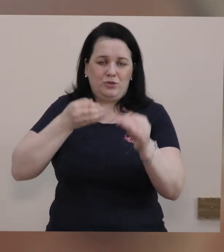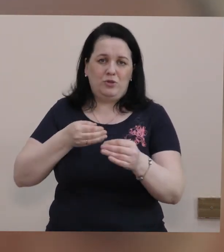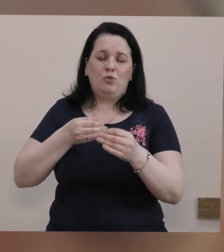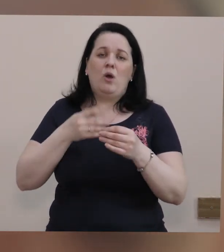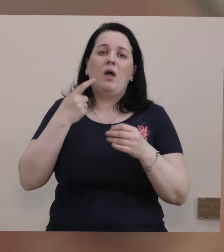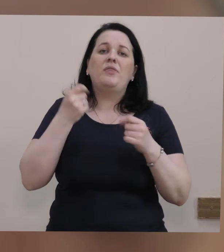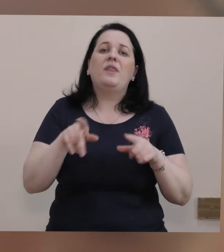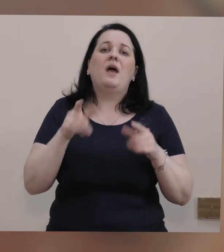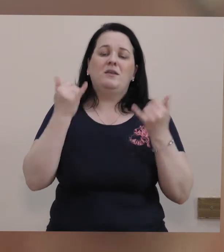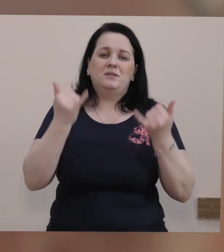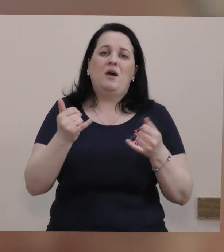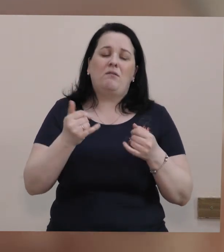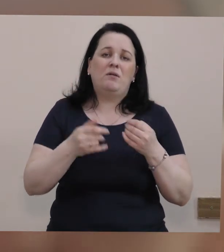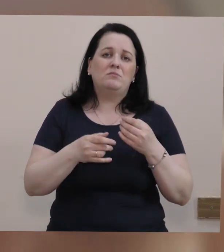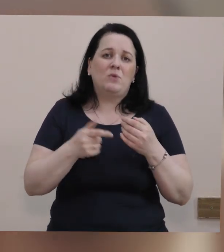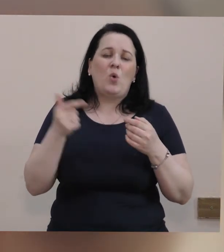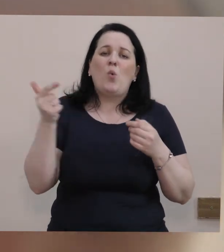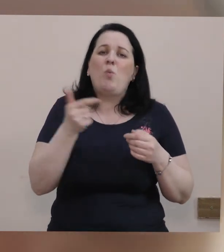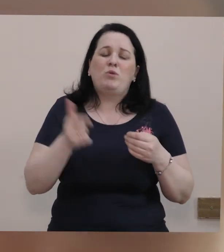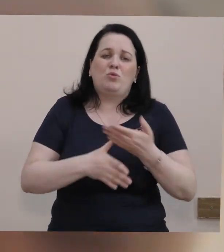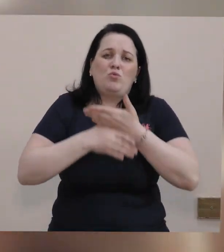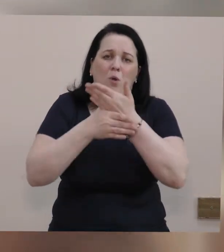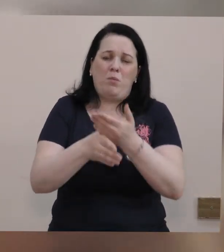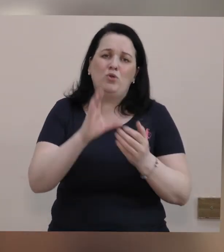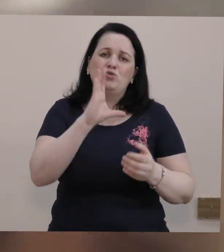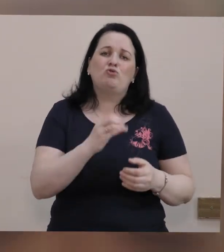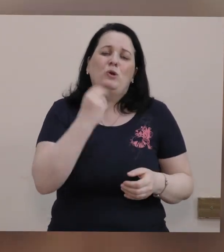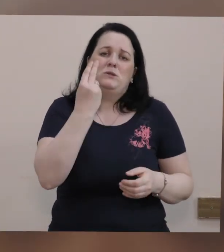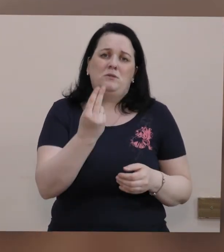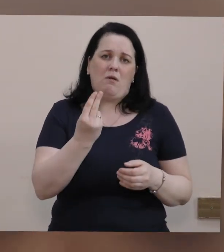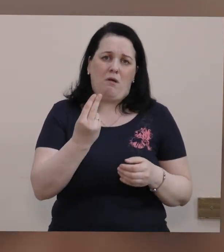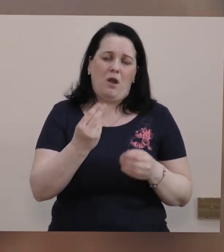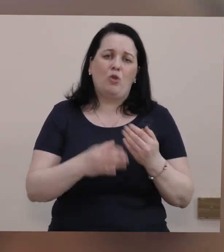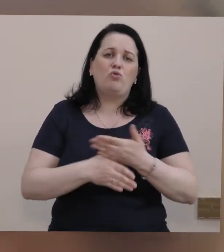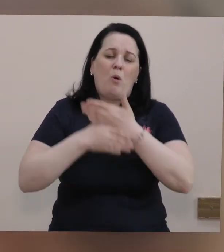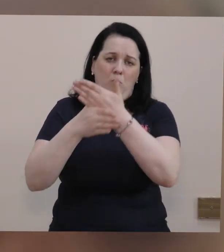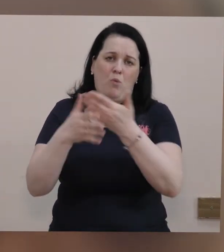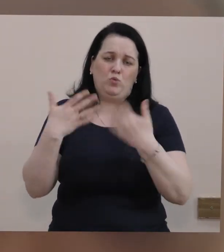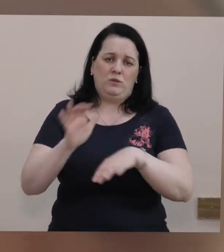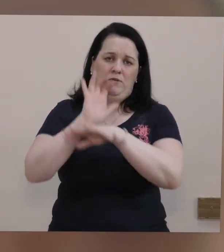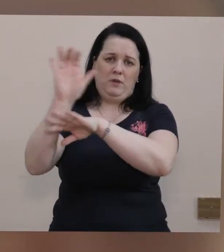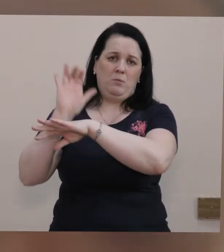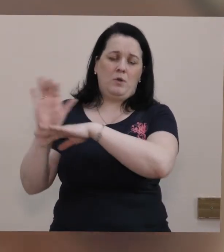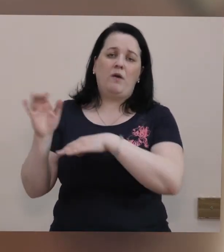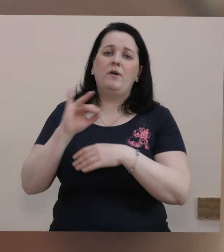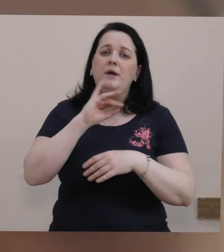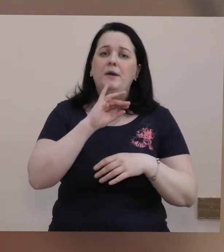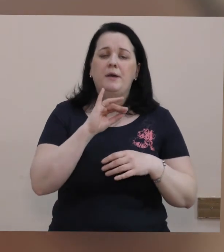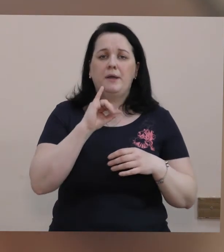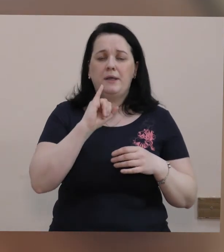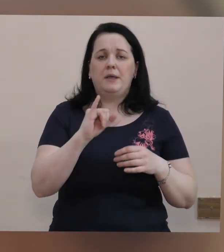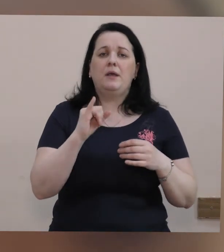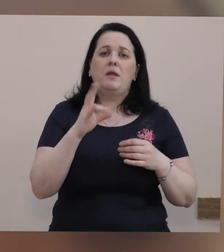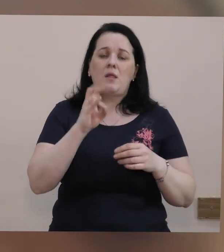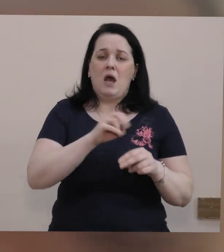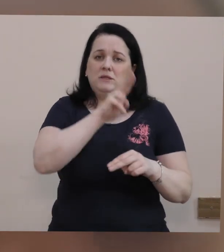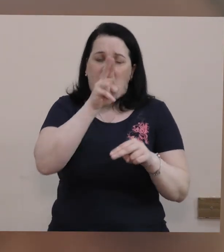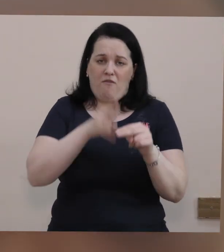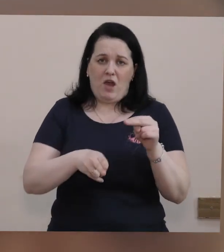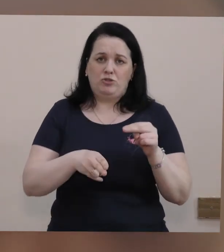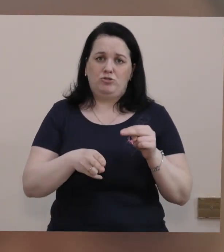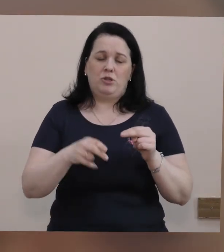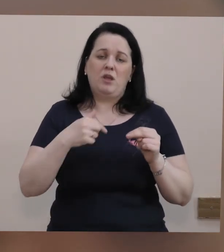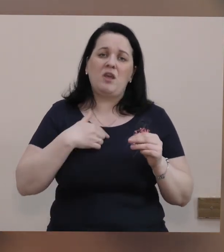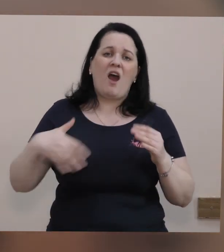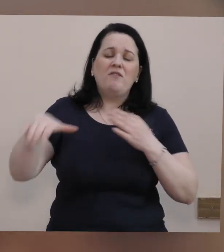Там, де зараз потребує саме гуманітарної допомоги, тобто соціальної допомоги. І на завершення